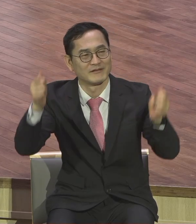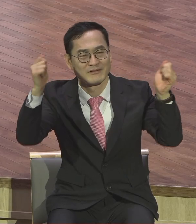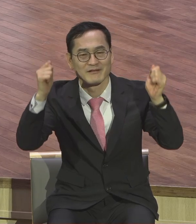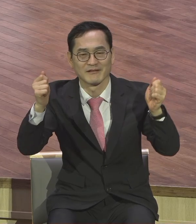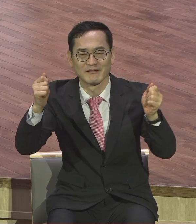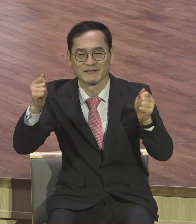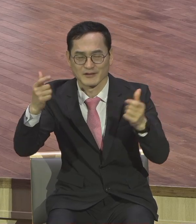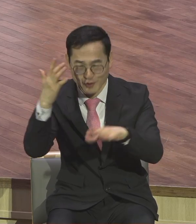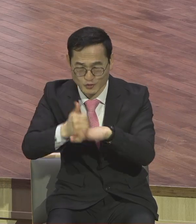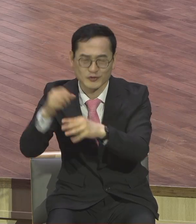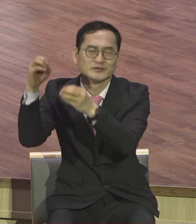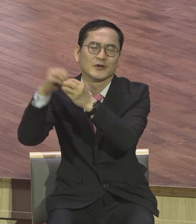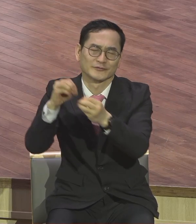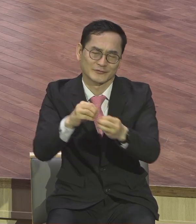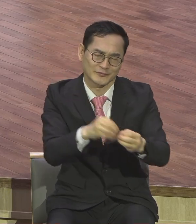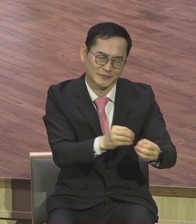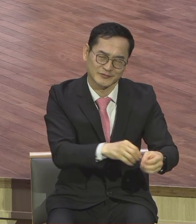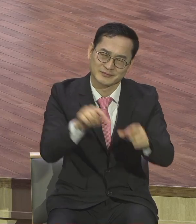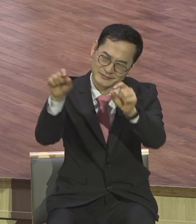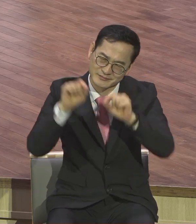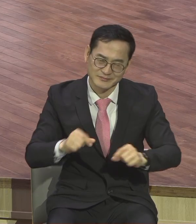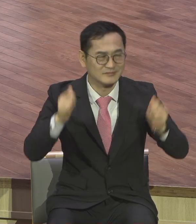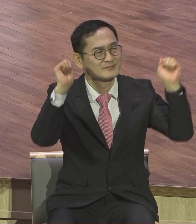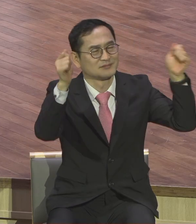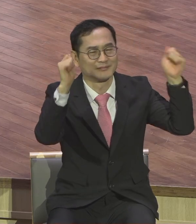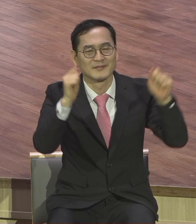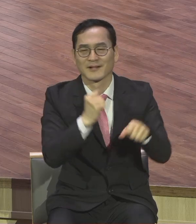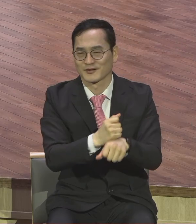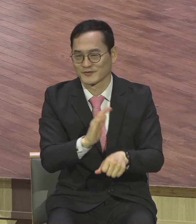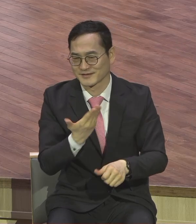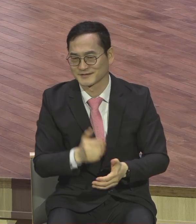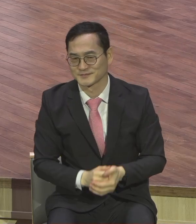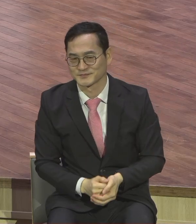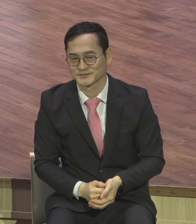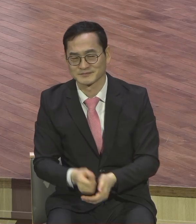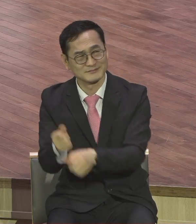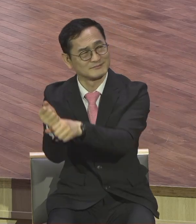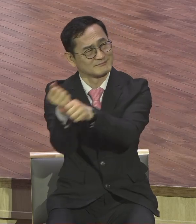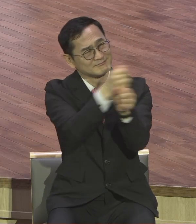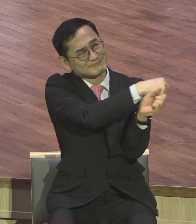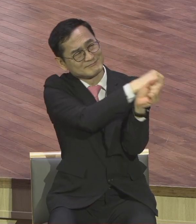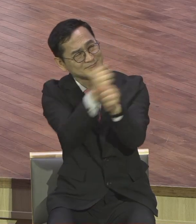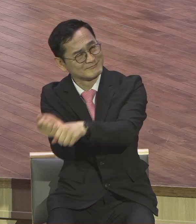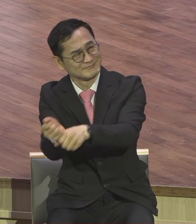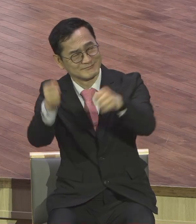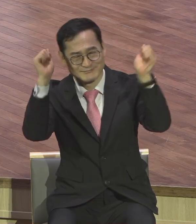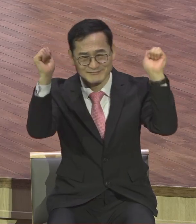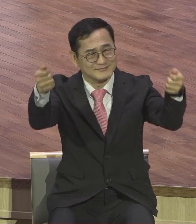결국 이스라엘 백성들이 종려나무를 흔들면서 호산나 외친다 이거는